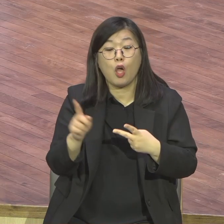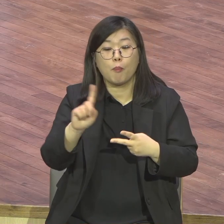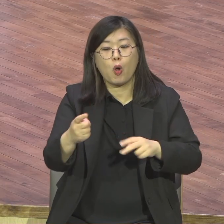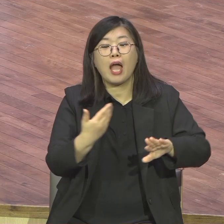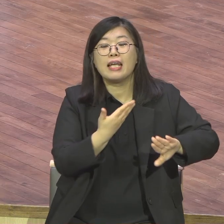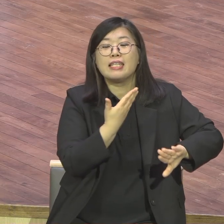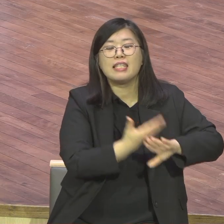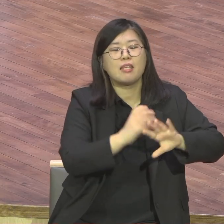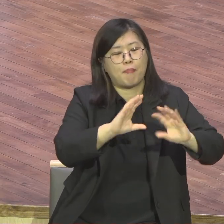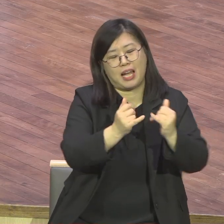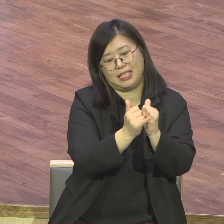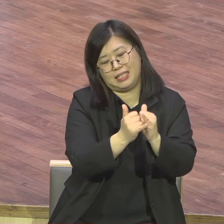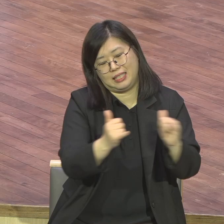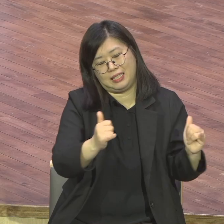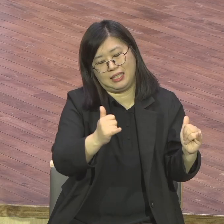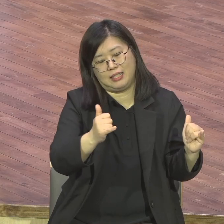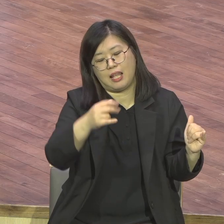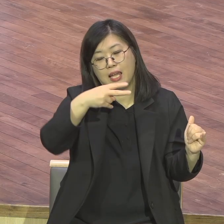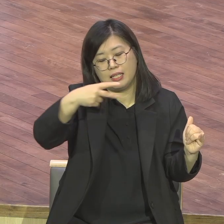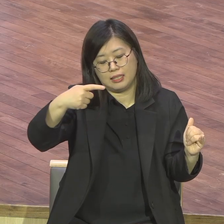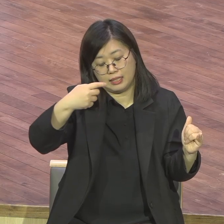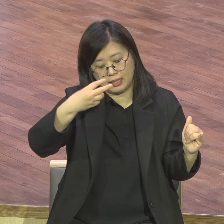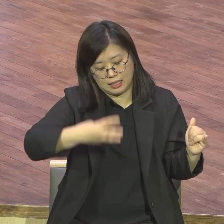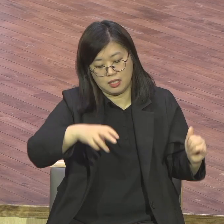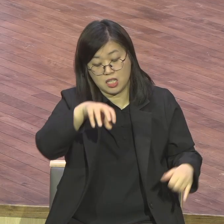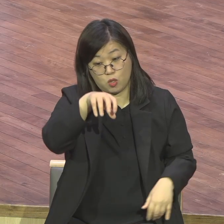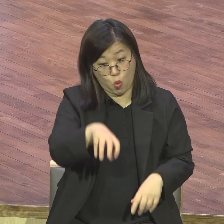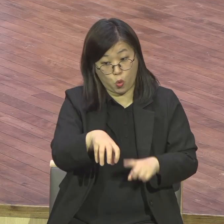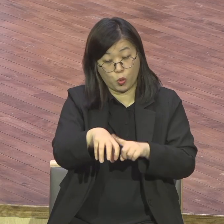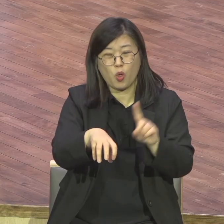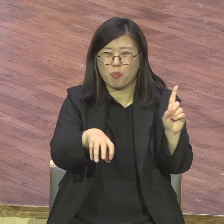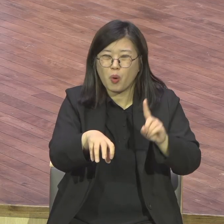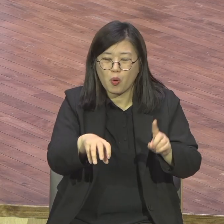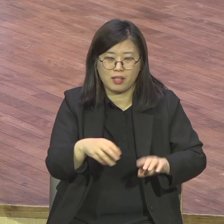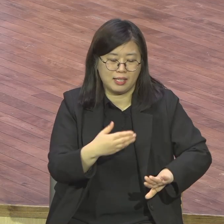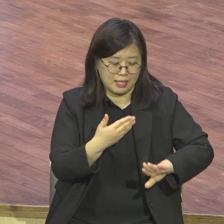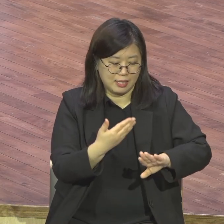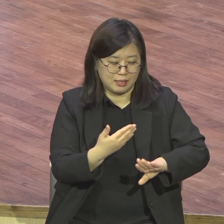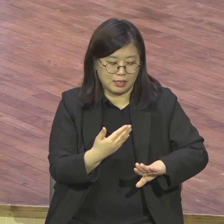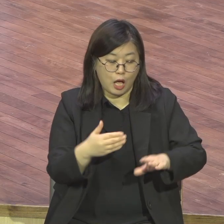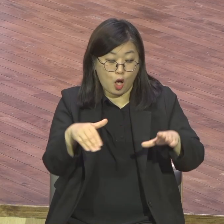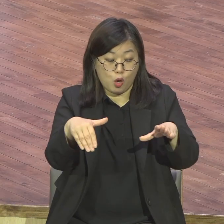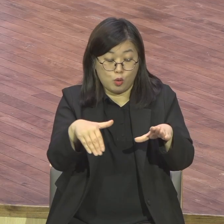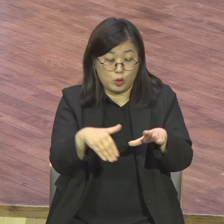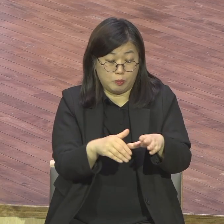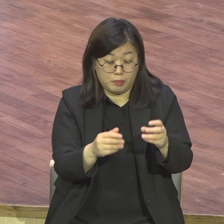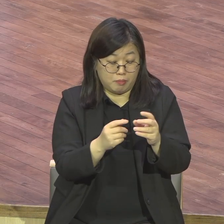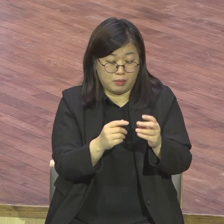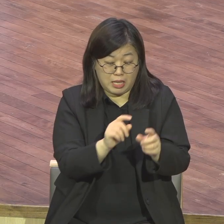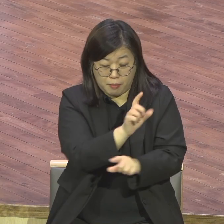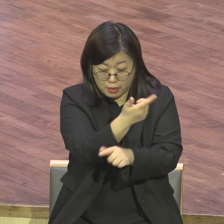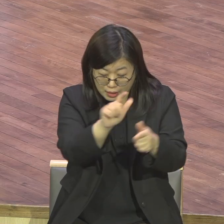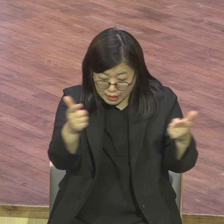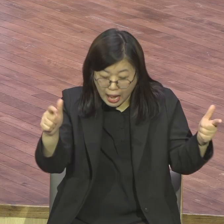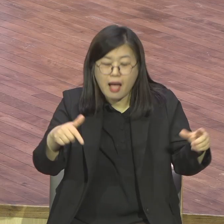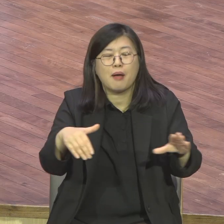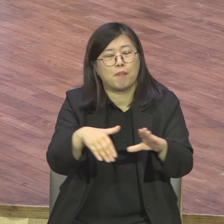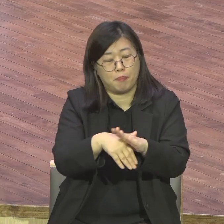이 다민족 이 다민족이 말이죠 다민족을 우리가 그랬죠 우리는 TCK라고 TCK 다민족